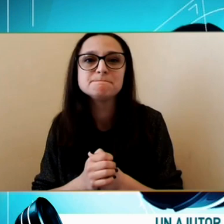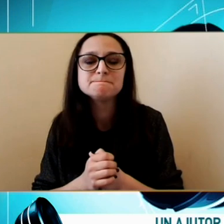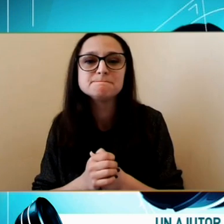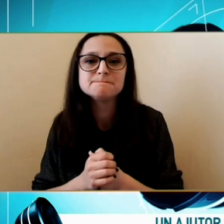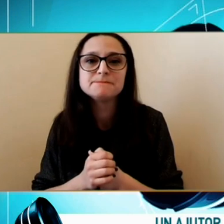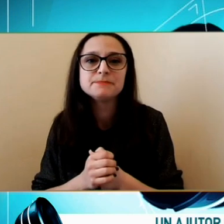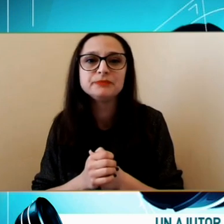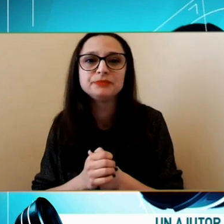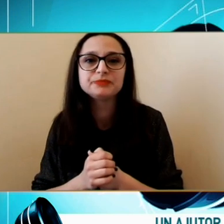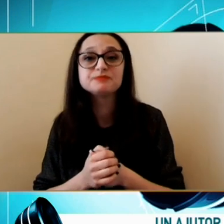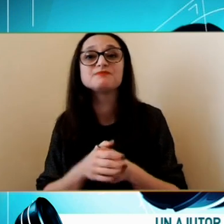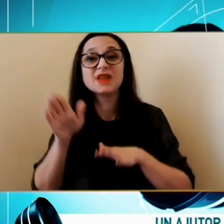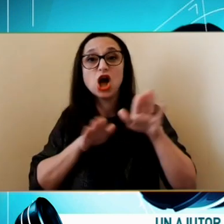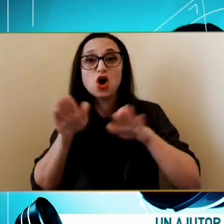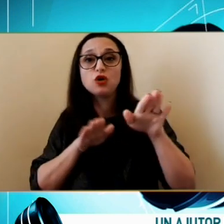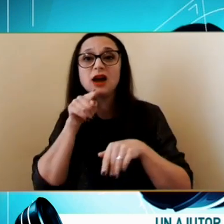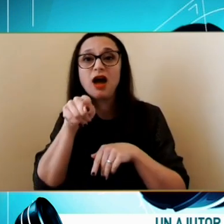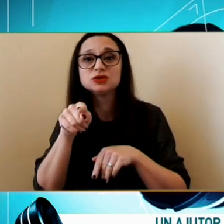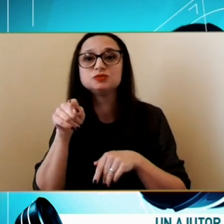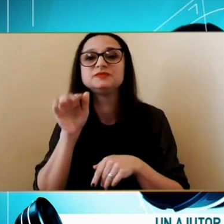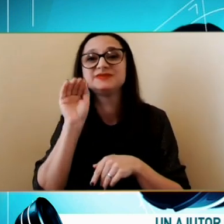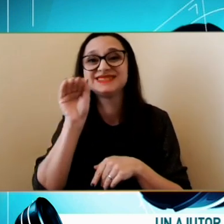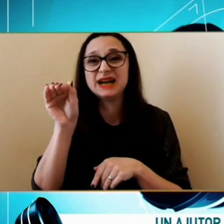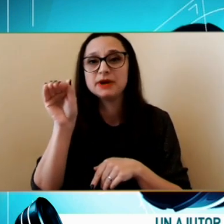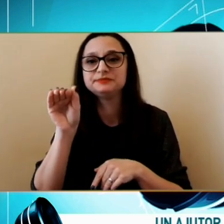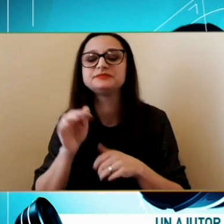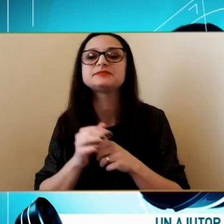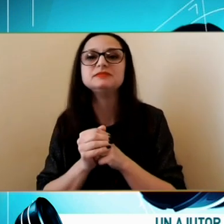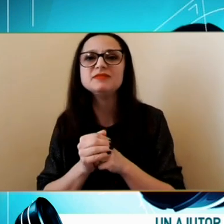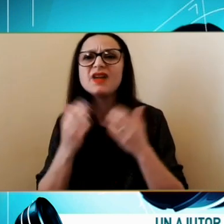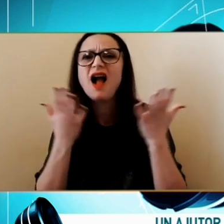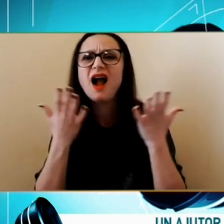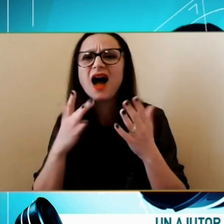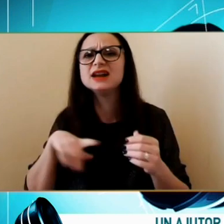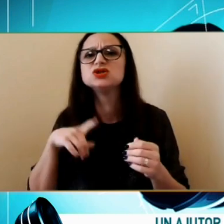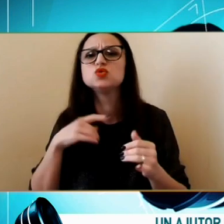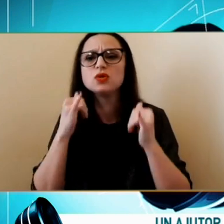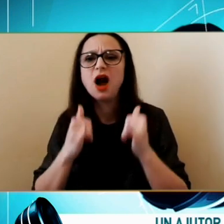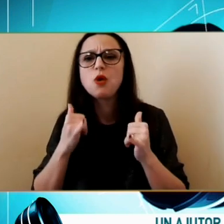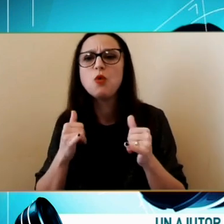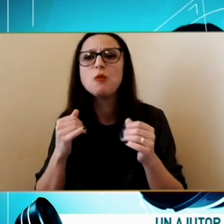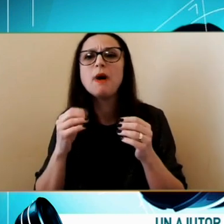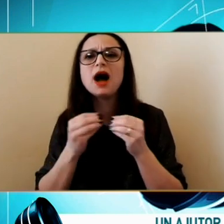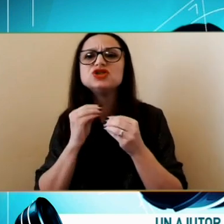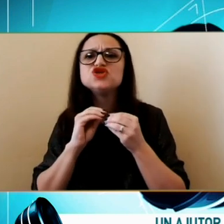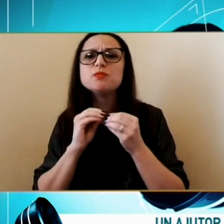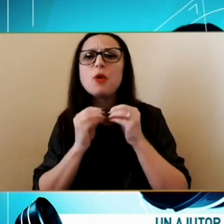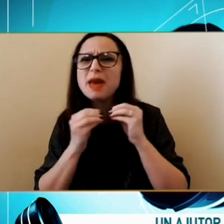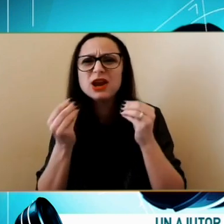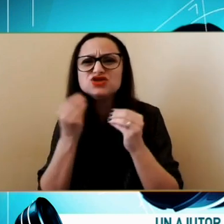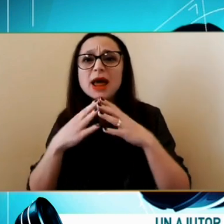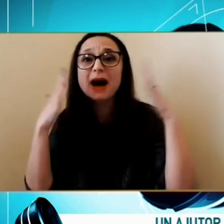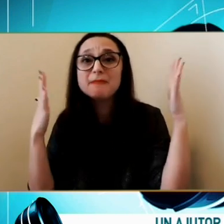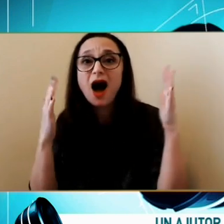Doamna Bogdan Care este Care sunt cele mai Stringente Cele mai mari probleme Cu care vă Confruntați Acum?